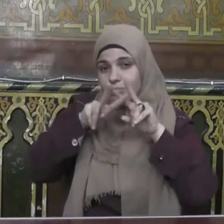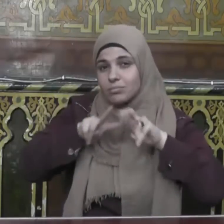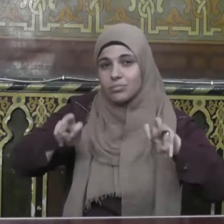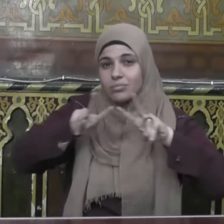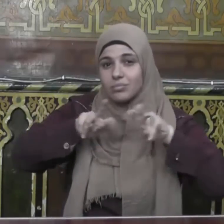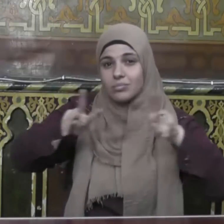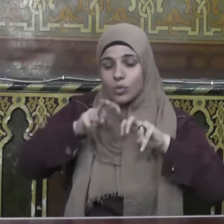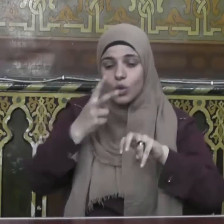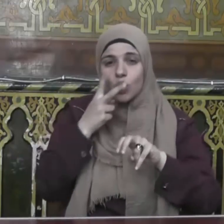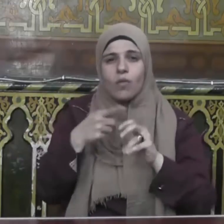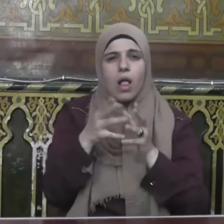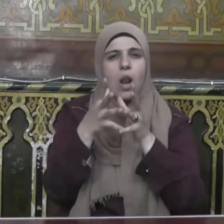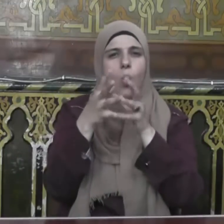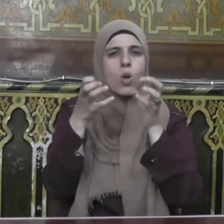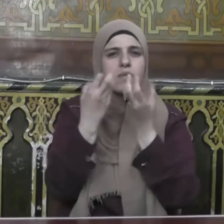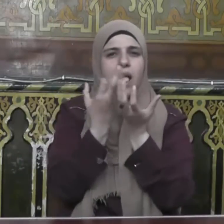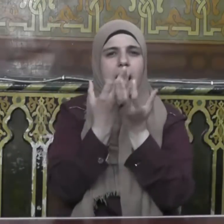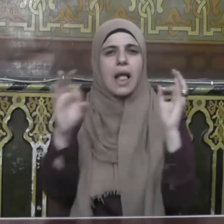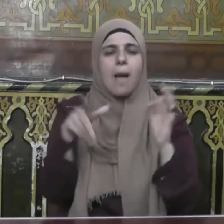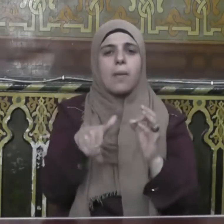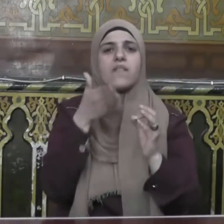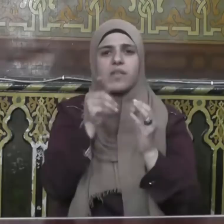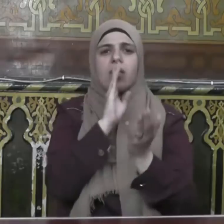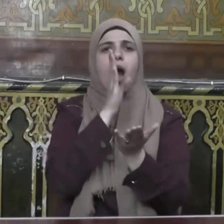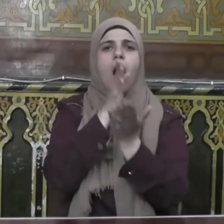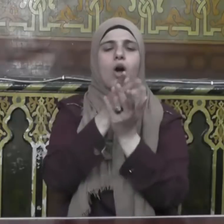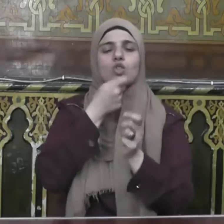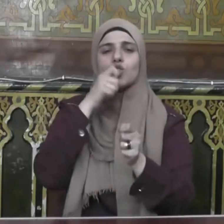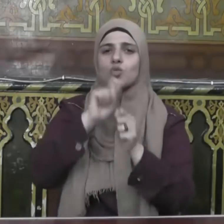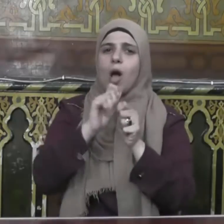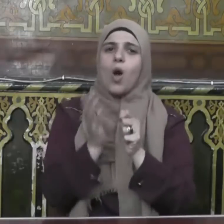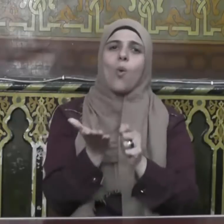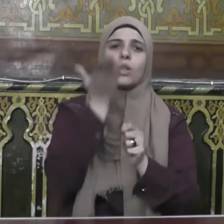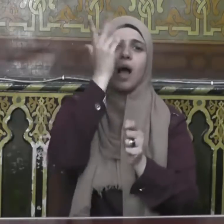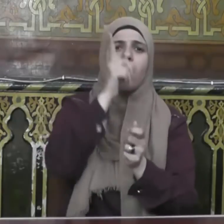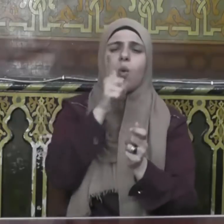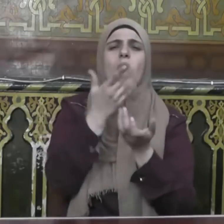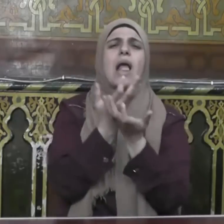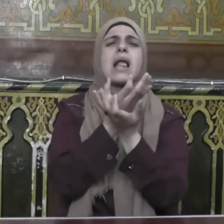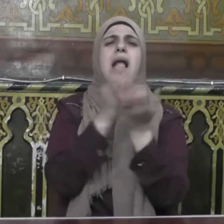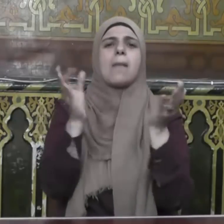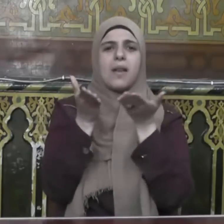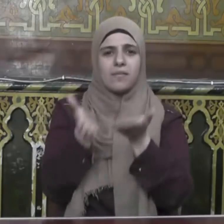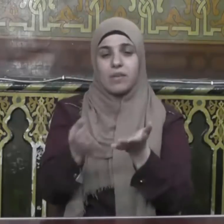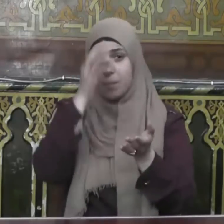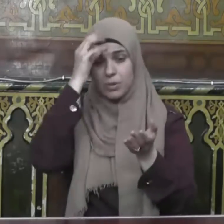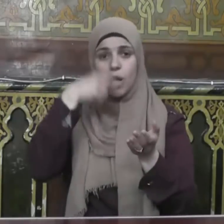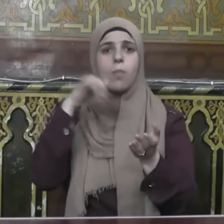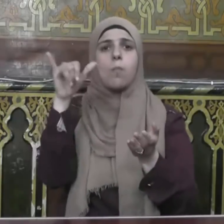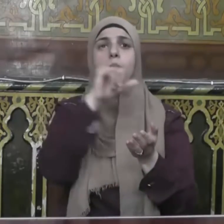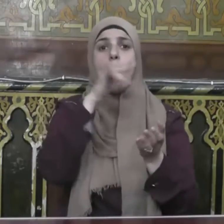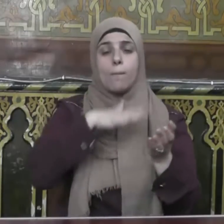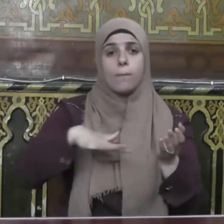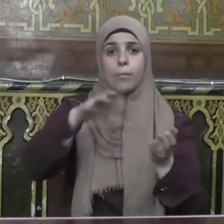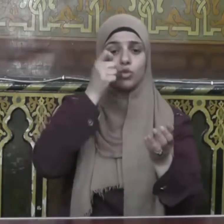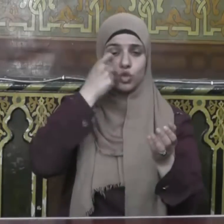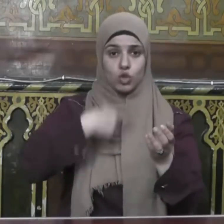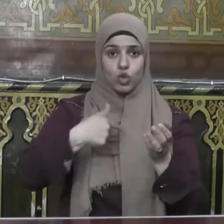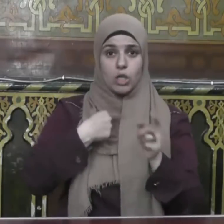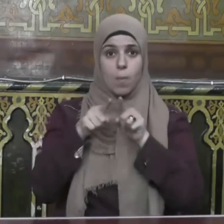وصف لم يمنحه الحق تبارك وتعالى إلا لمن امتلك مؤهلاتها والتي